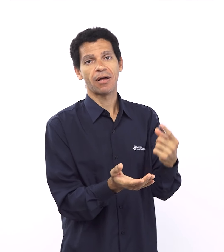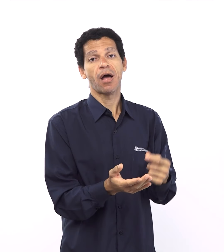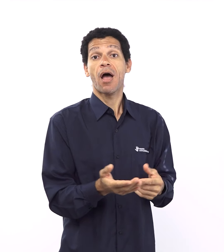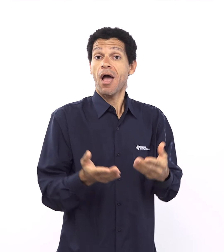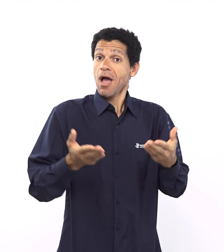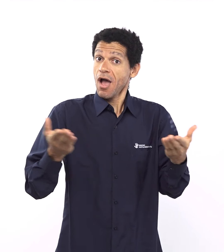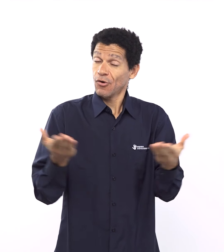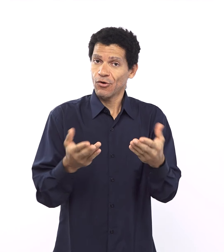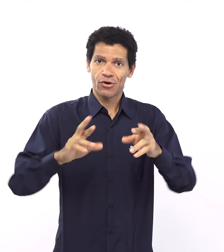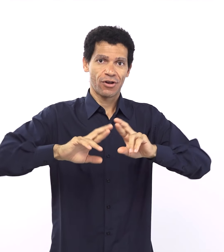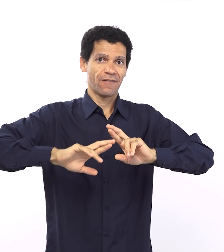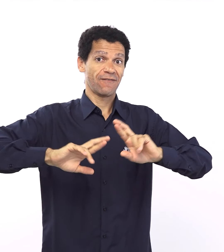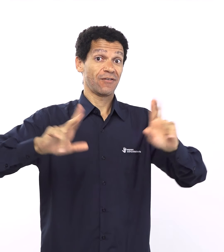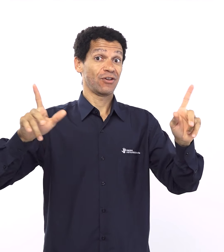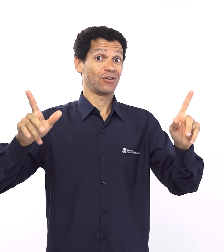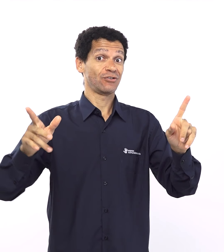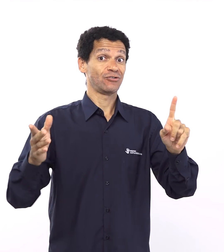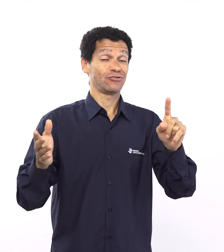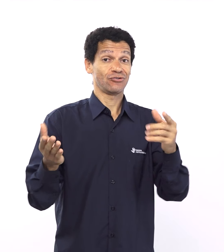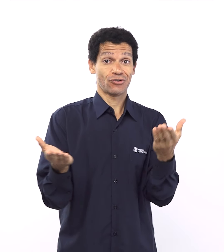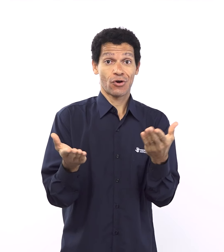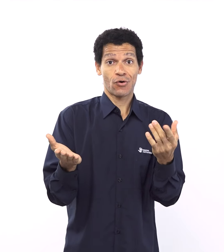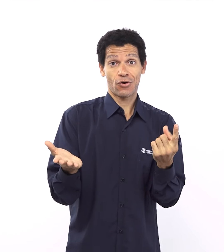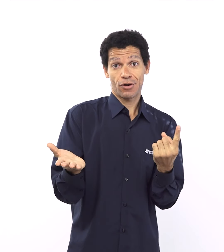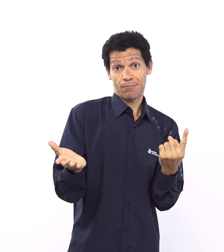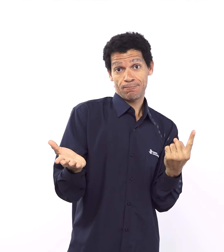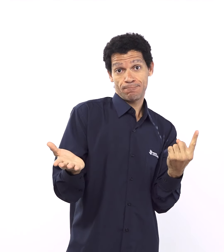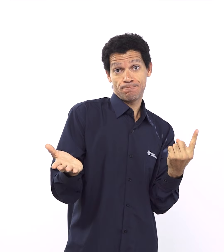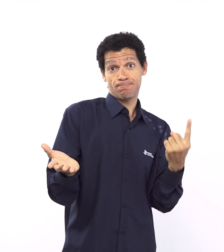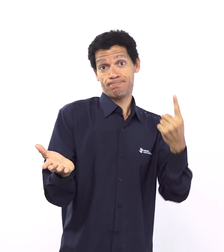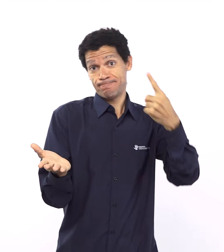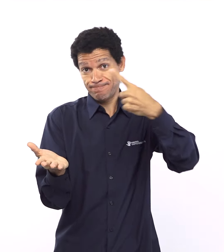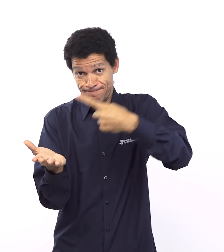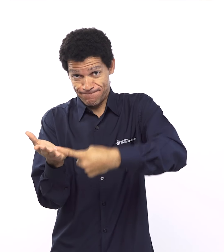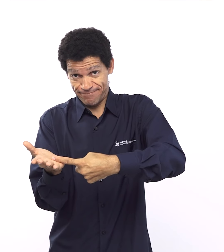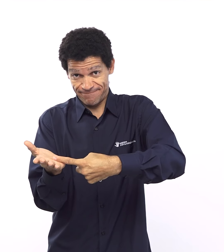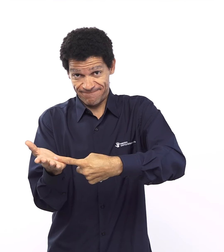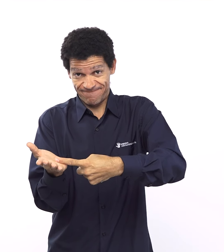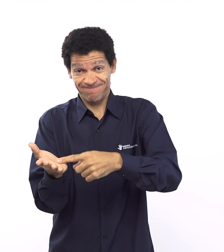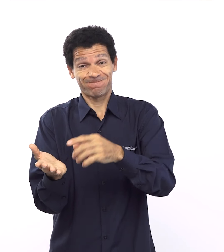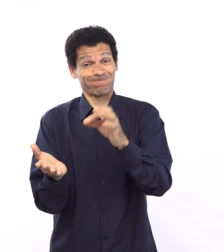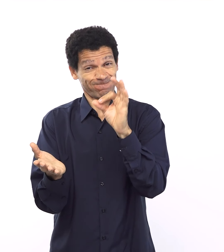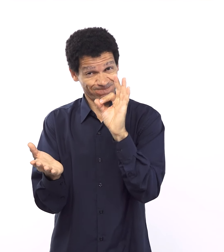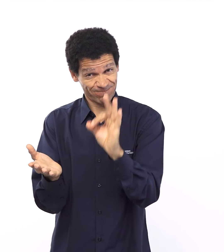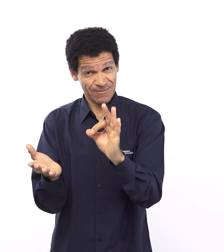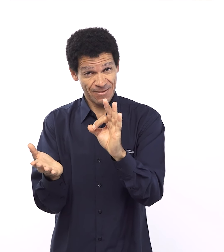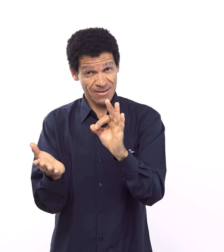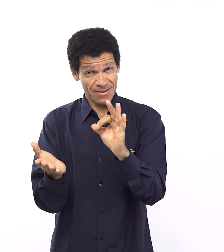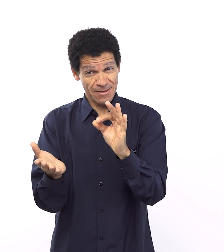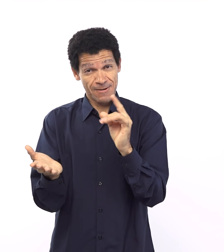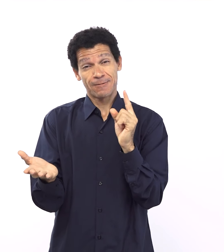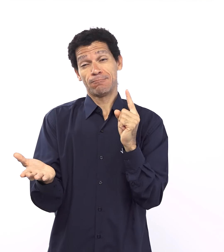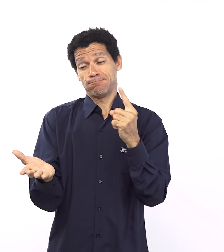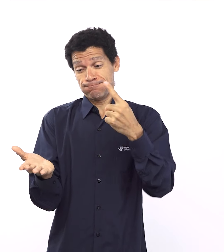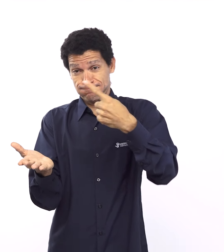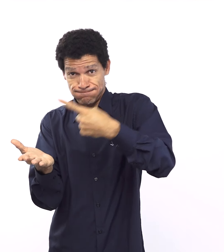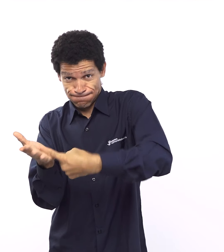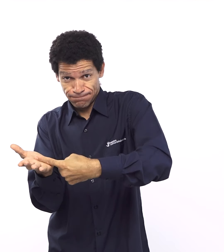falando da coluna aí deu uma falhadinha se você puder repetir assim Deus vai pegar a coluna existe uma coluna